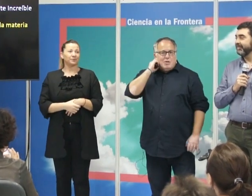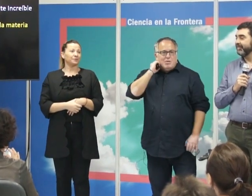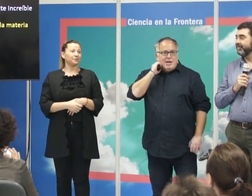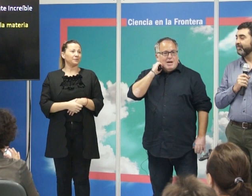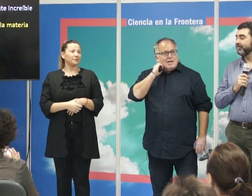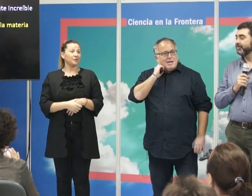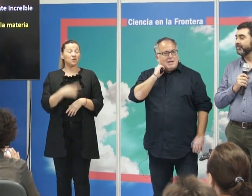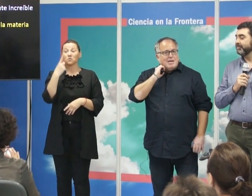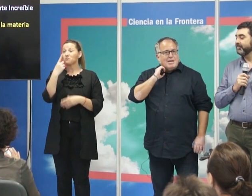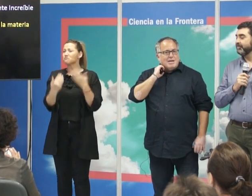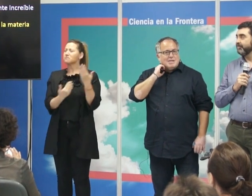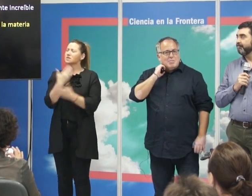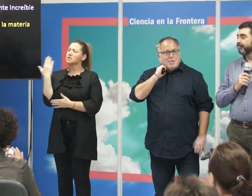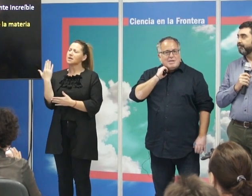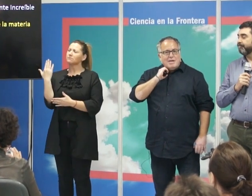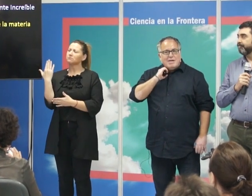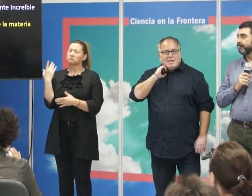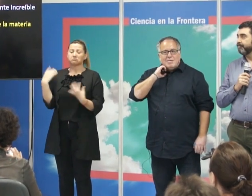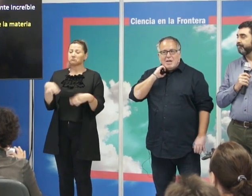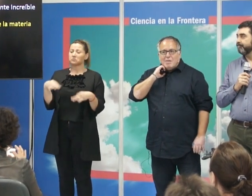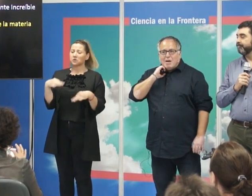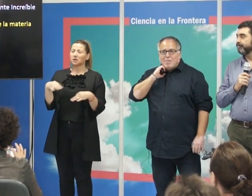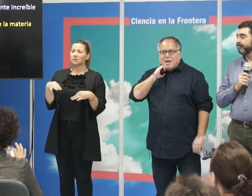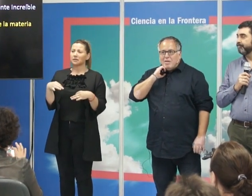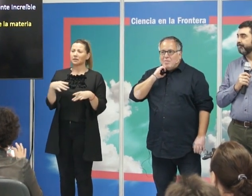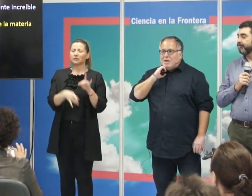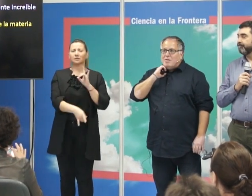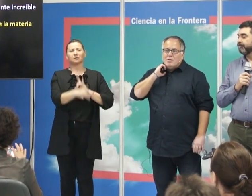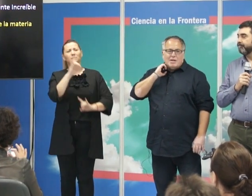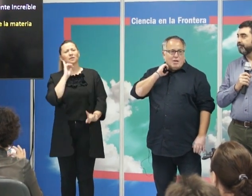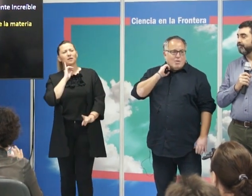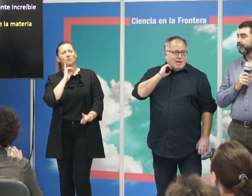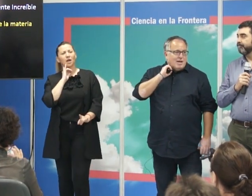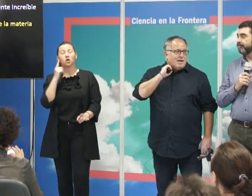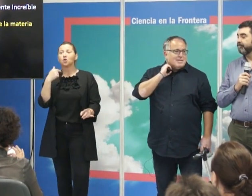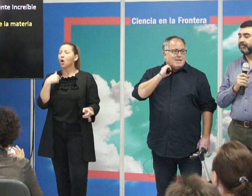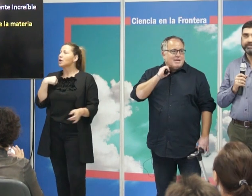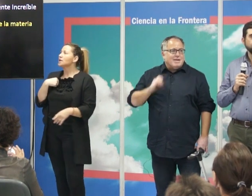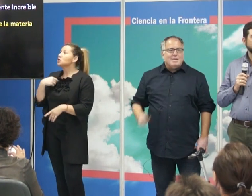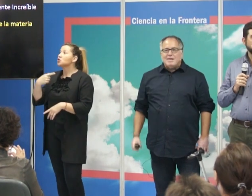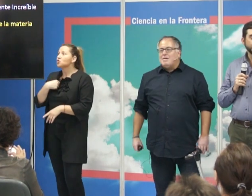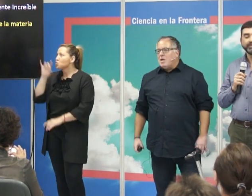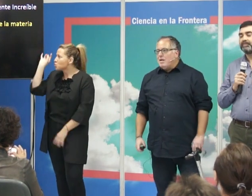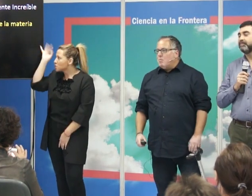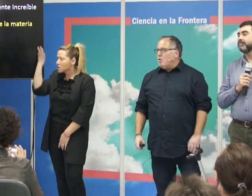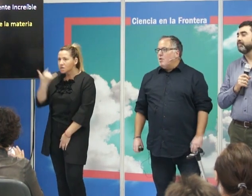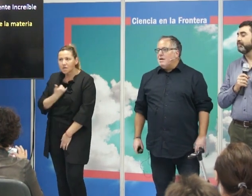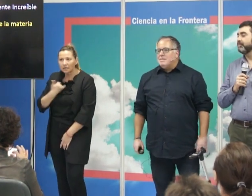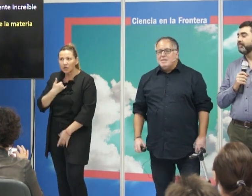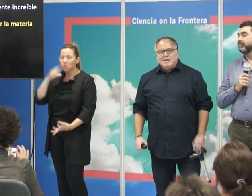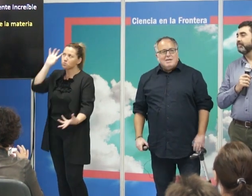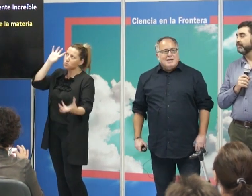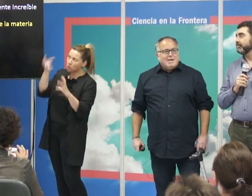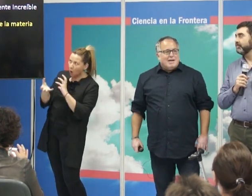Y un día simplemente me llama para decirme, oye, tengo una idea, una idea un poco